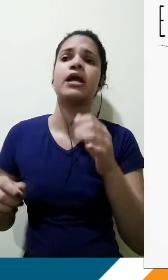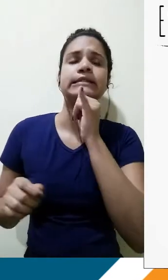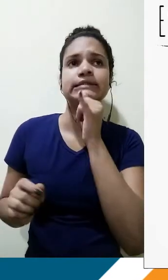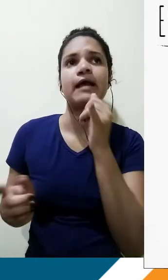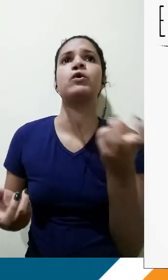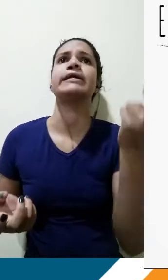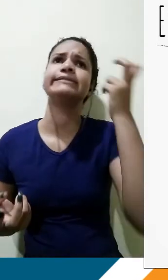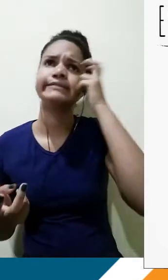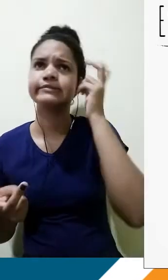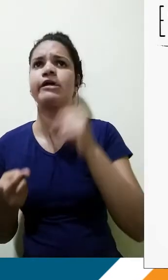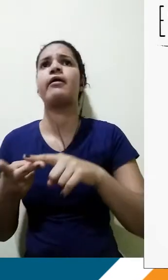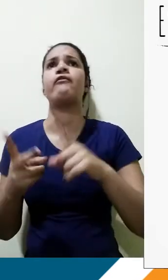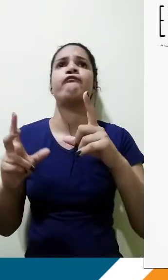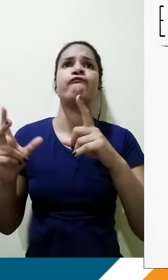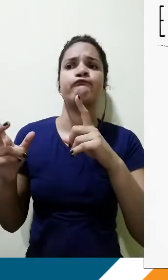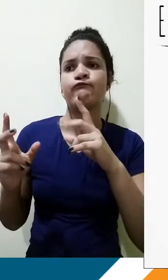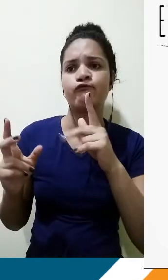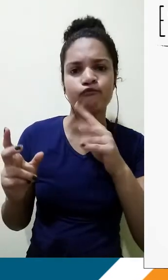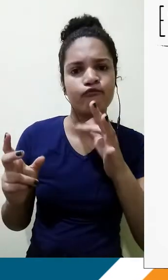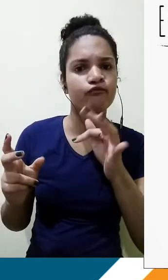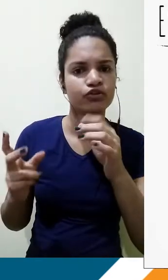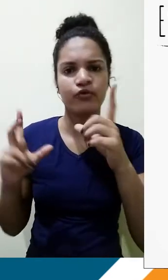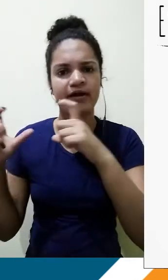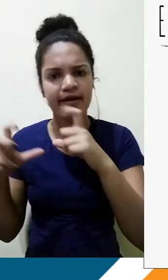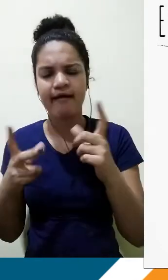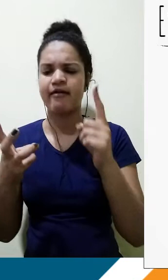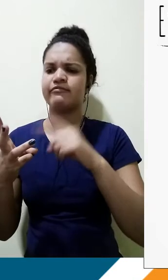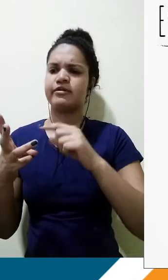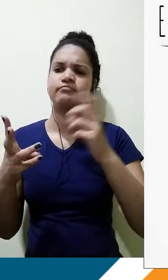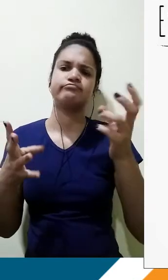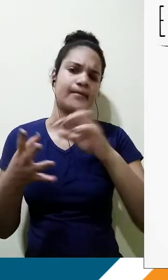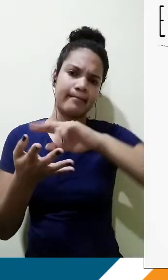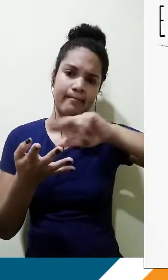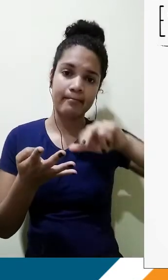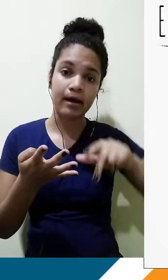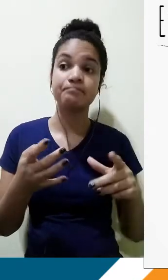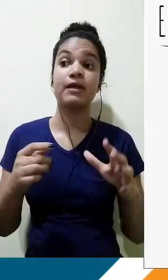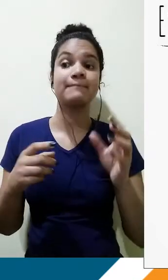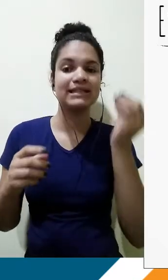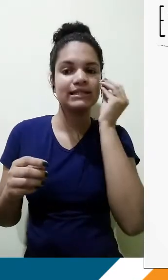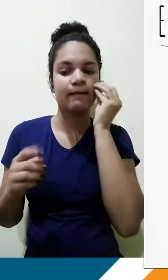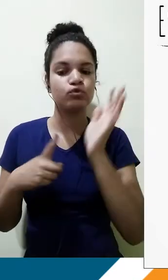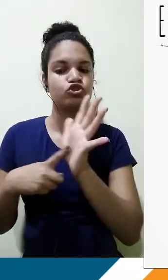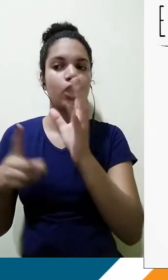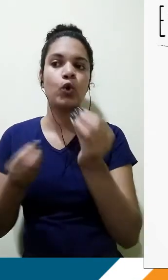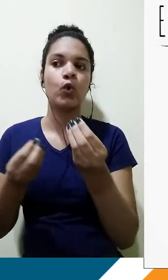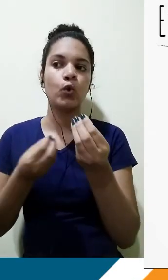jornalística, fotográfica, tradicional, para contextualizar e apresentar a relevância do seu tema, para o corretor. Para além